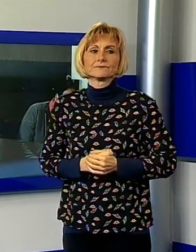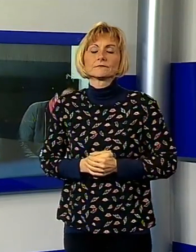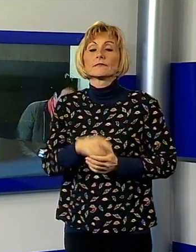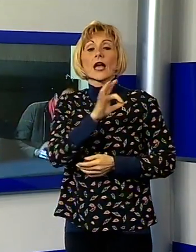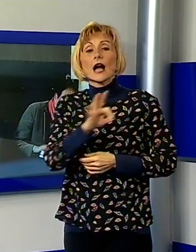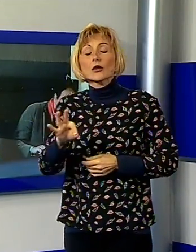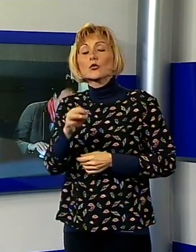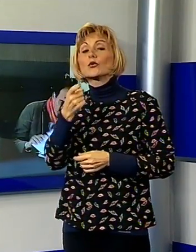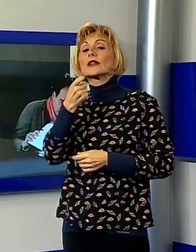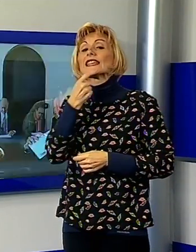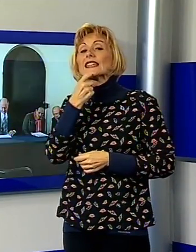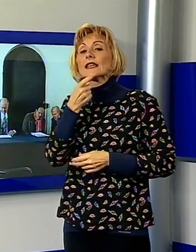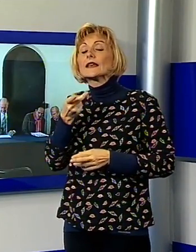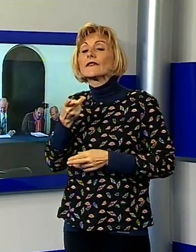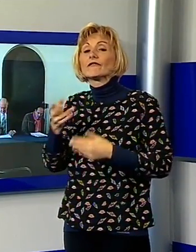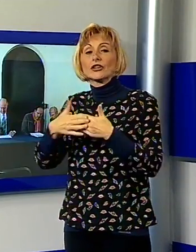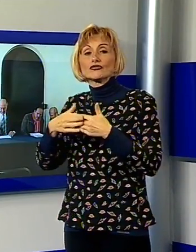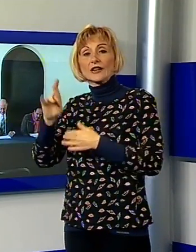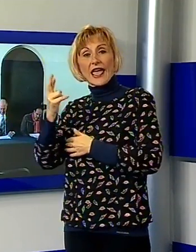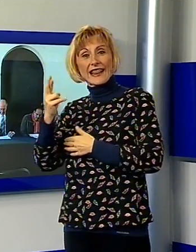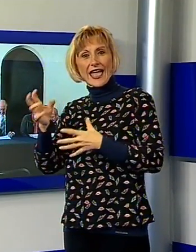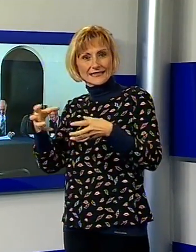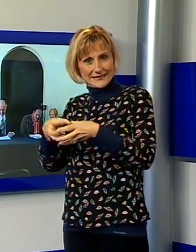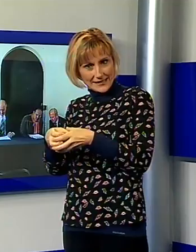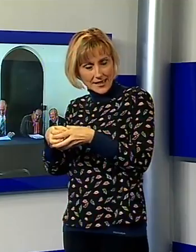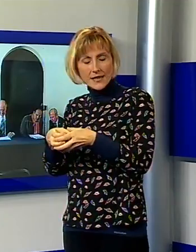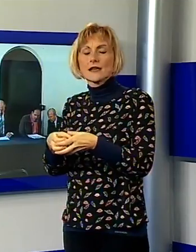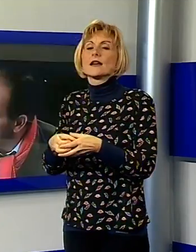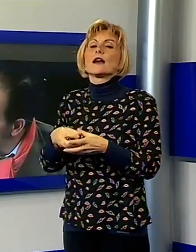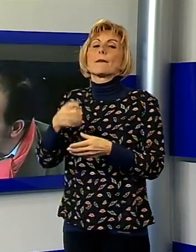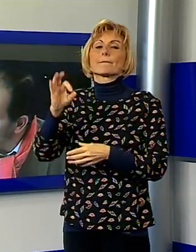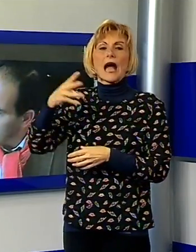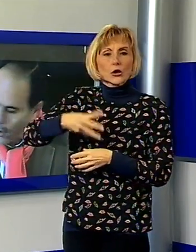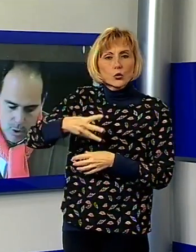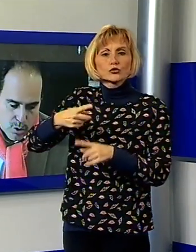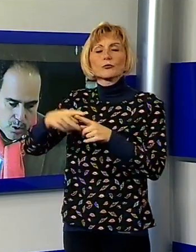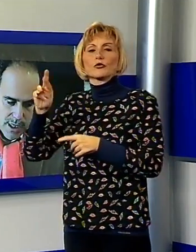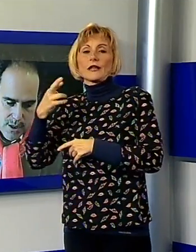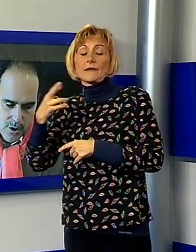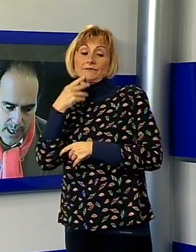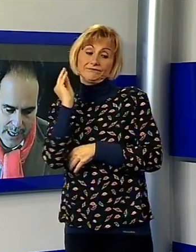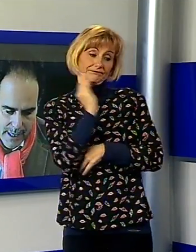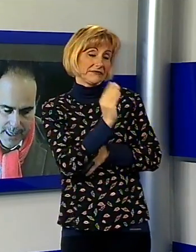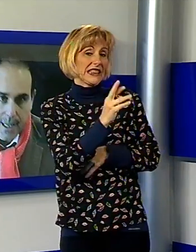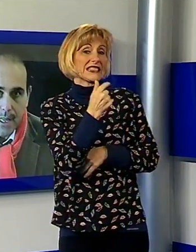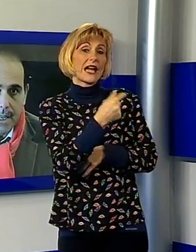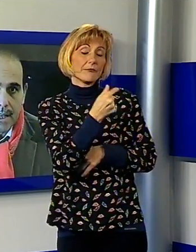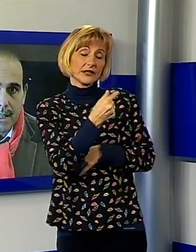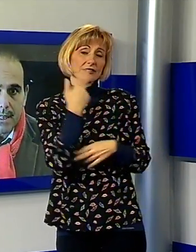guidata dal senatore Marcucci e dal consigliere regionale Remaschi, ha chiesto a Tambellini di impegnarsi in un'alleanza sul modello di quella che ha